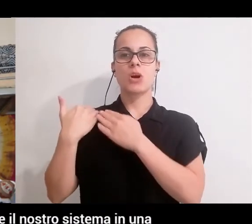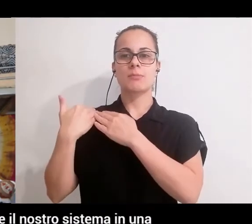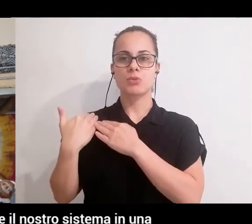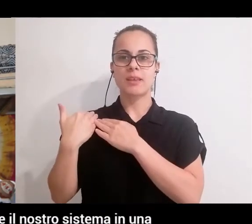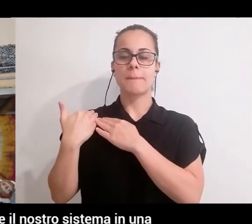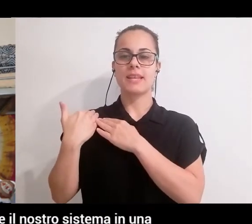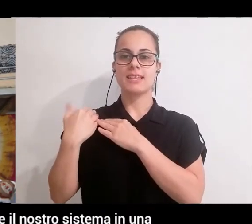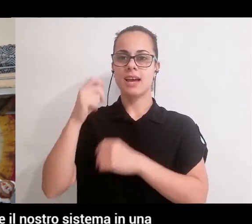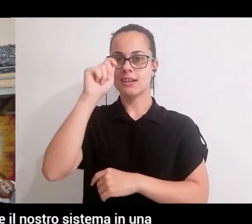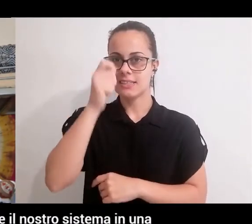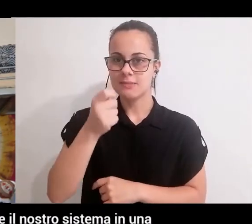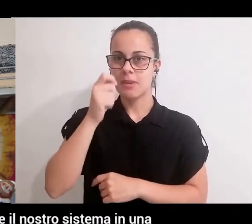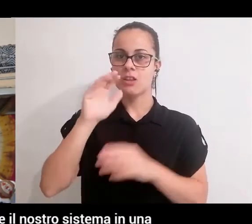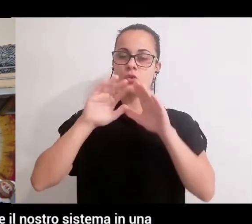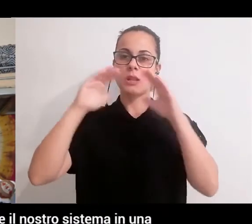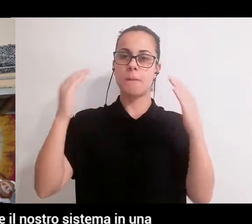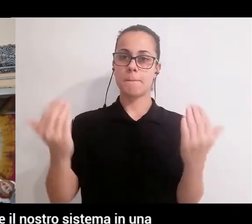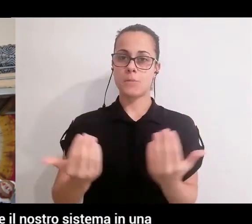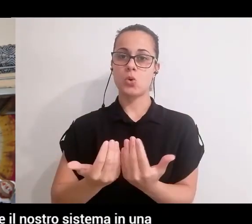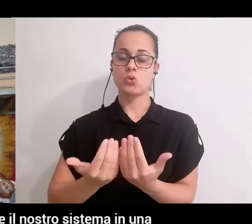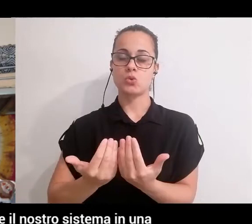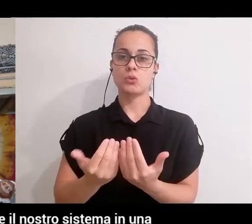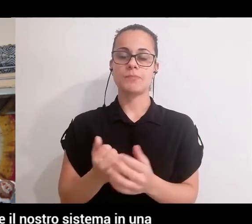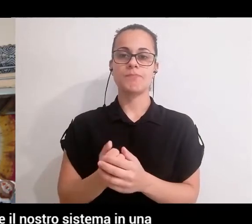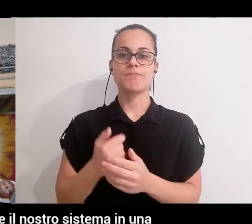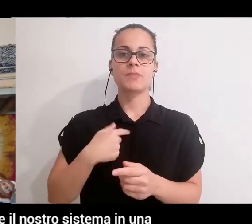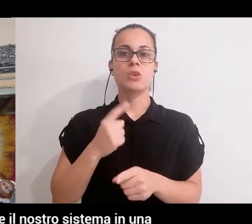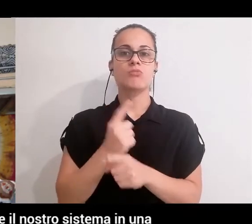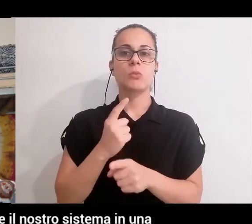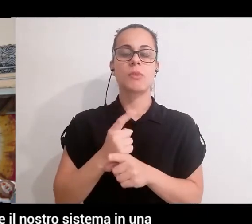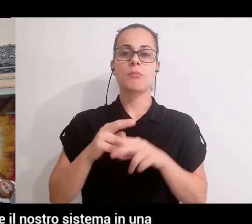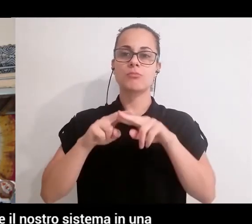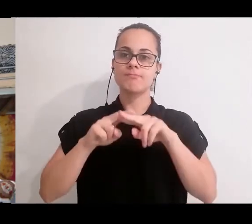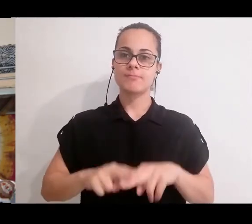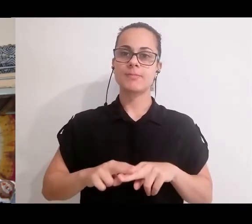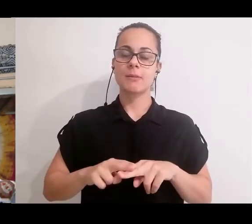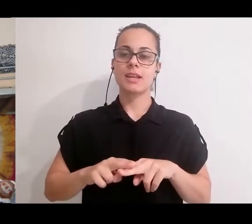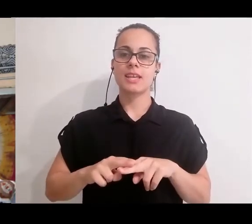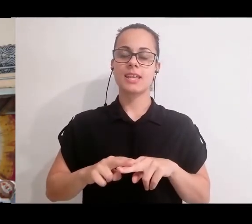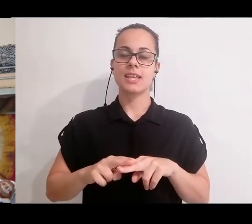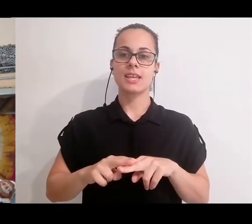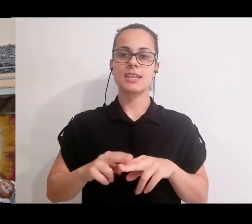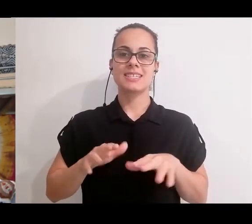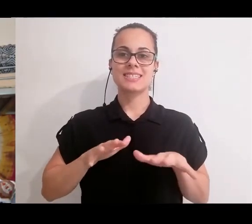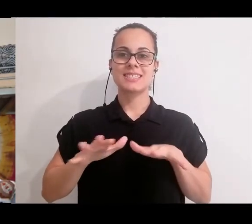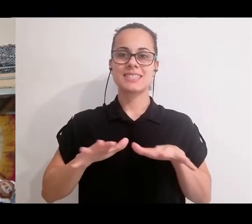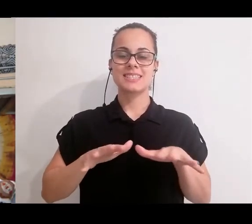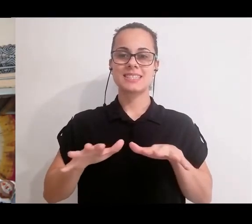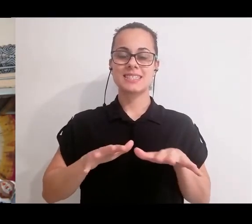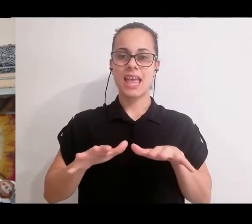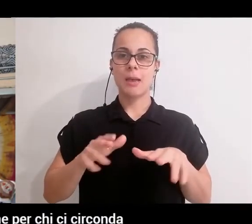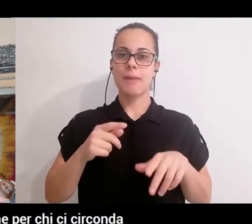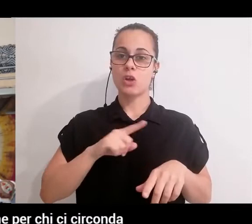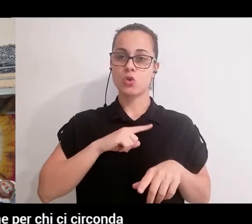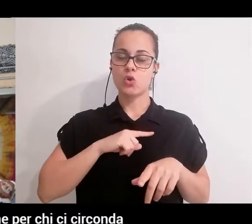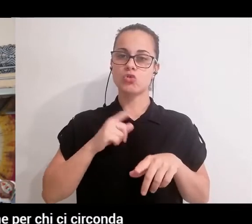una responsabilità individuale in termini proprio di mantenere il nostro sistema in una determinata